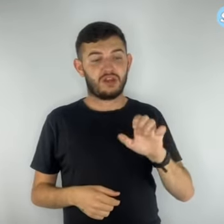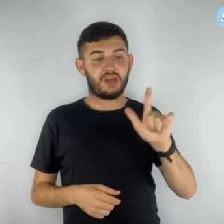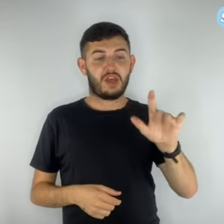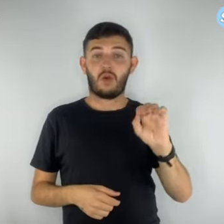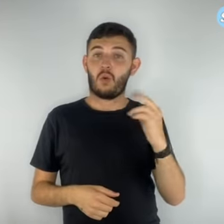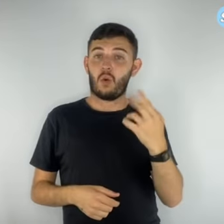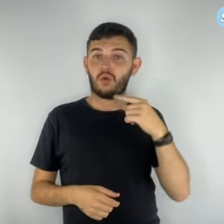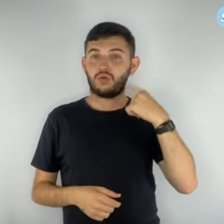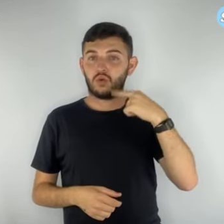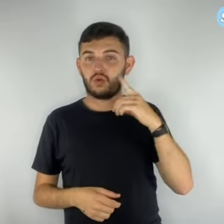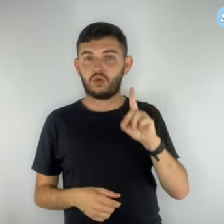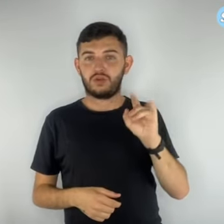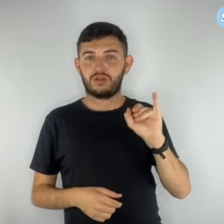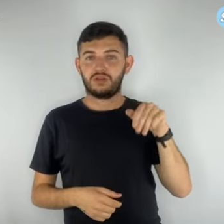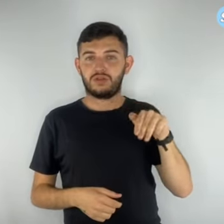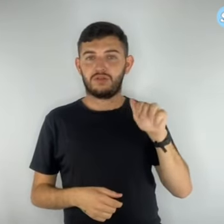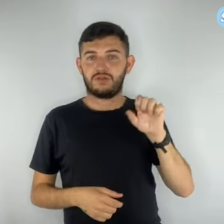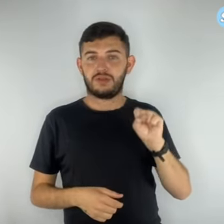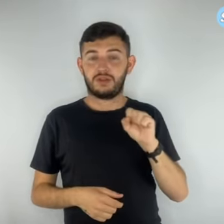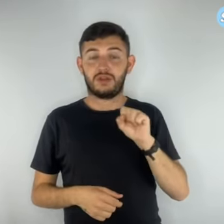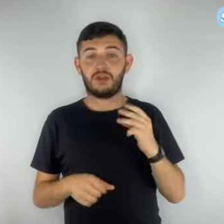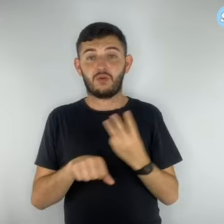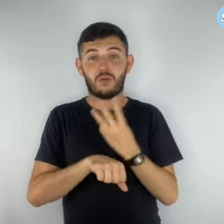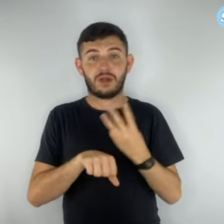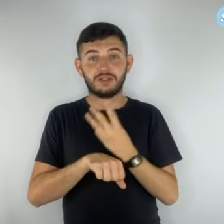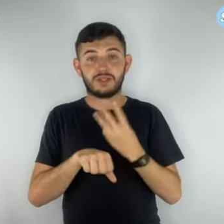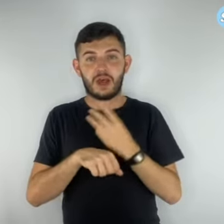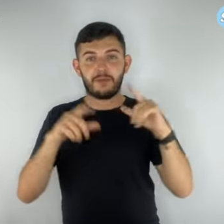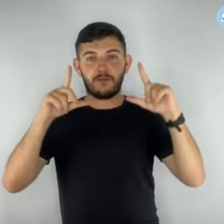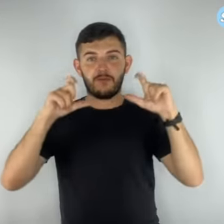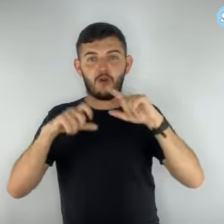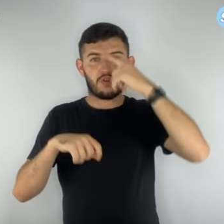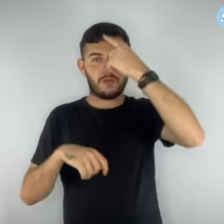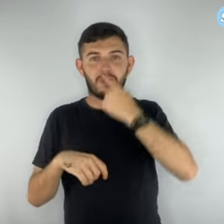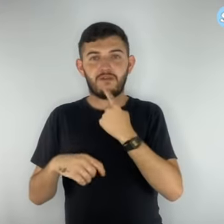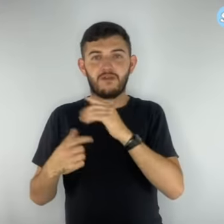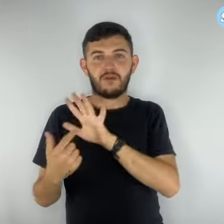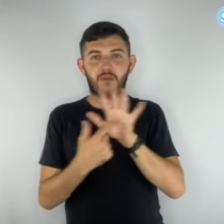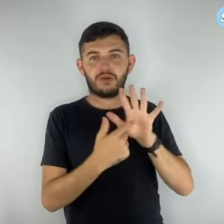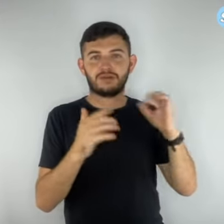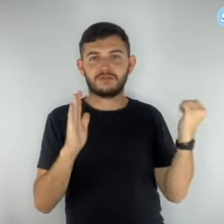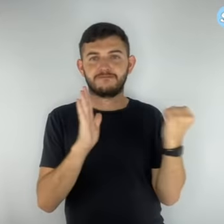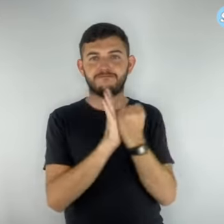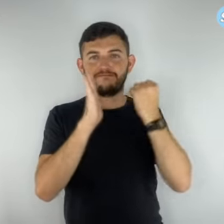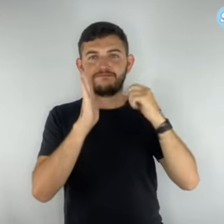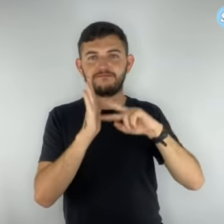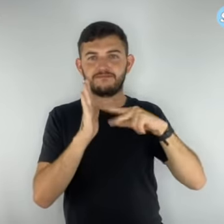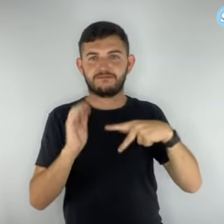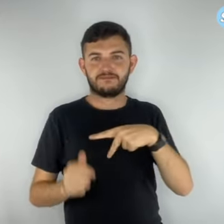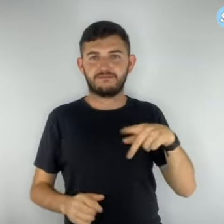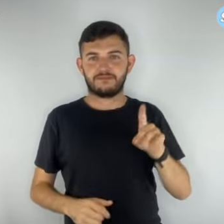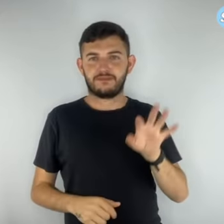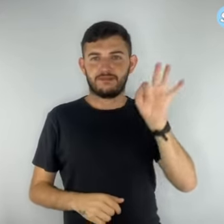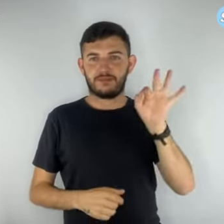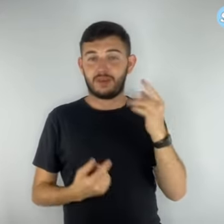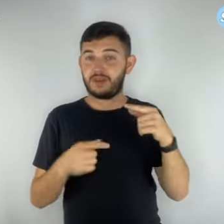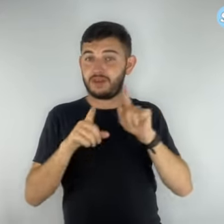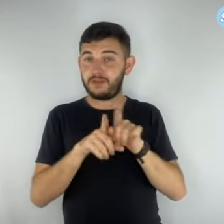de WhatsApp a logomarca do SimproDef. Em seguida, o farsante solicita depósito em conta